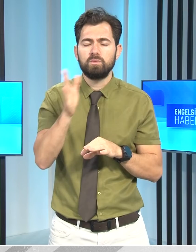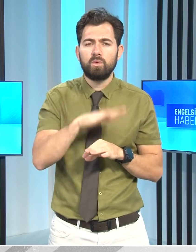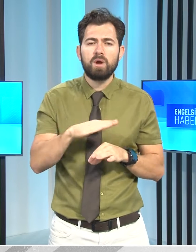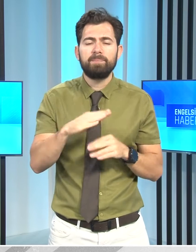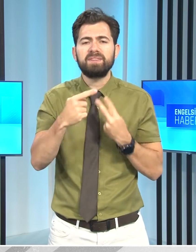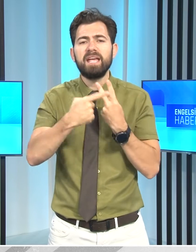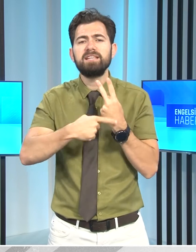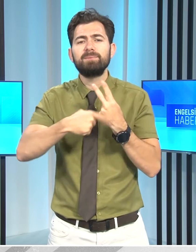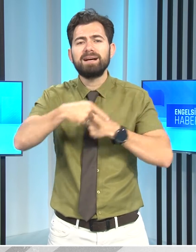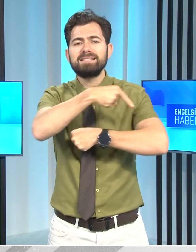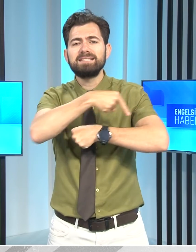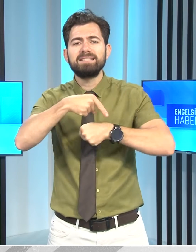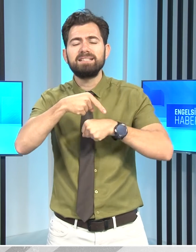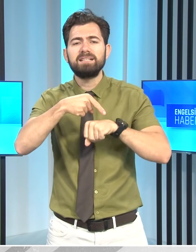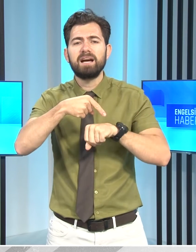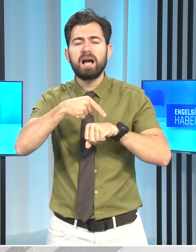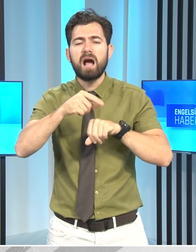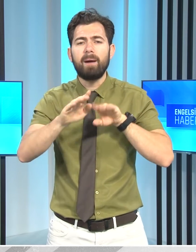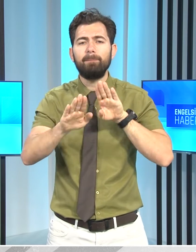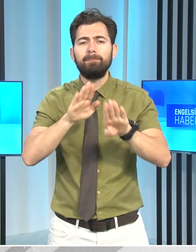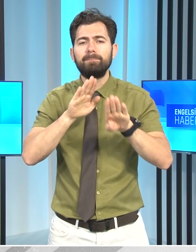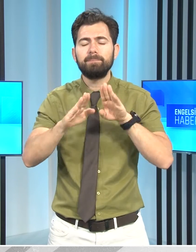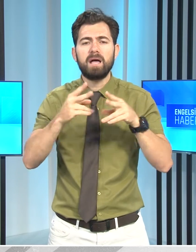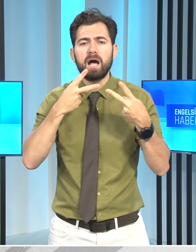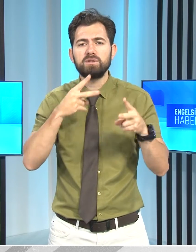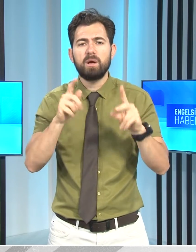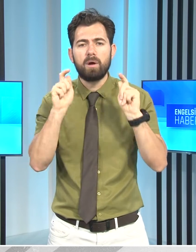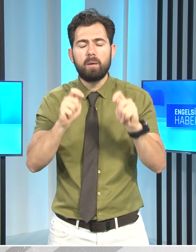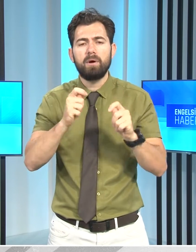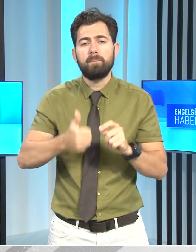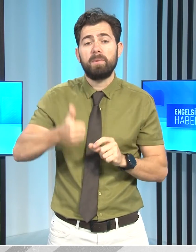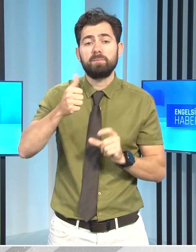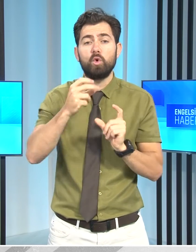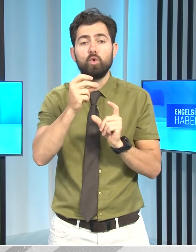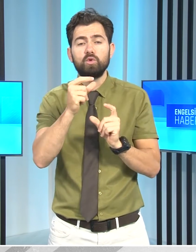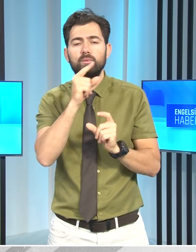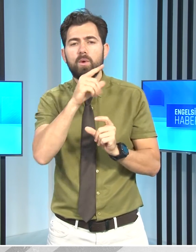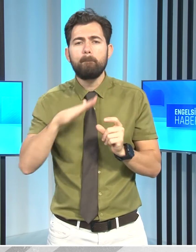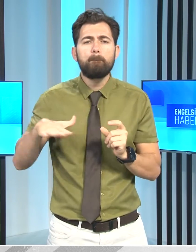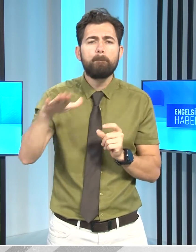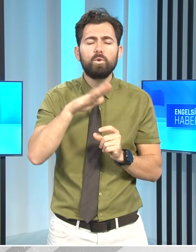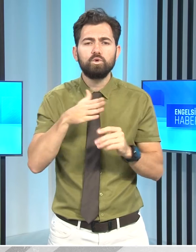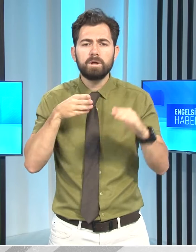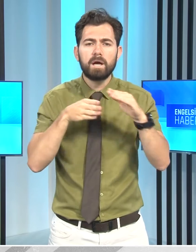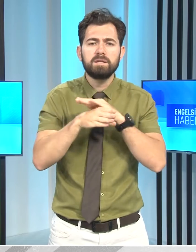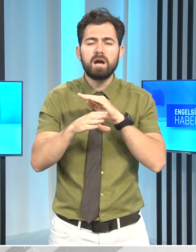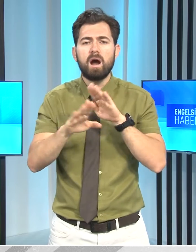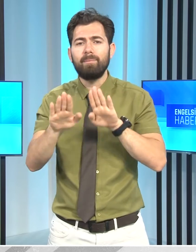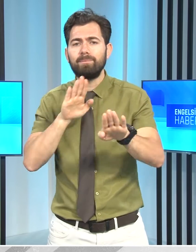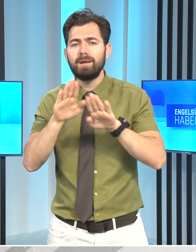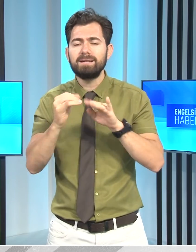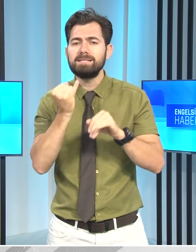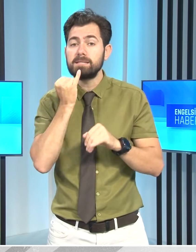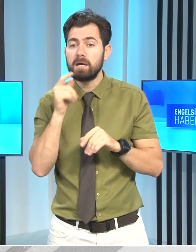ardından Yeşilırmak sınır kapısında açıklama yapan Başbakan Ünal Üstel, tüm geçiş kapılarını ziyaret